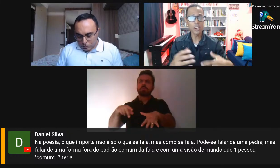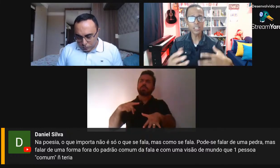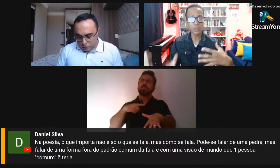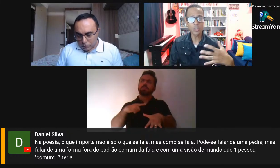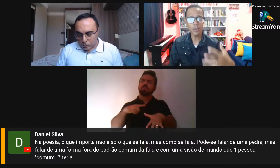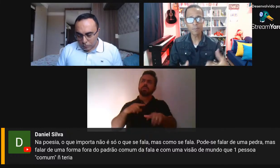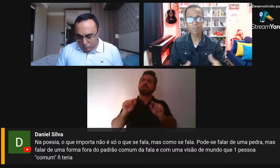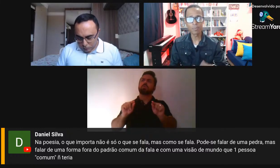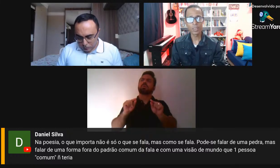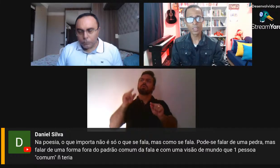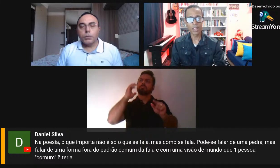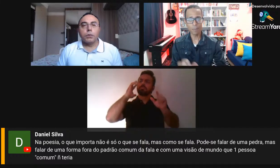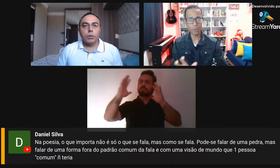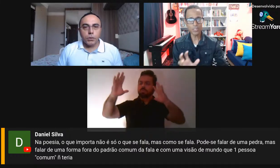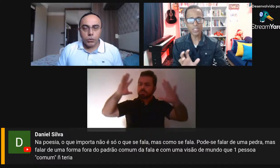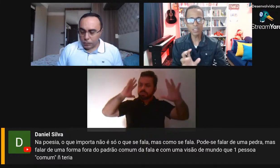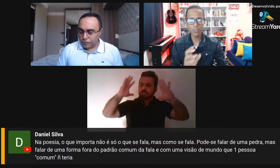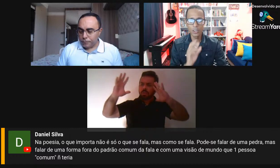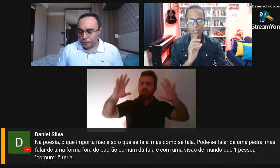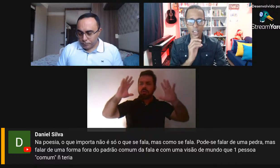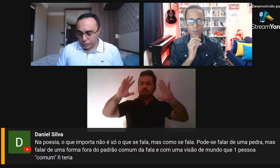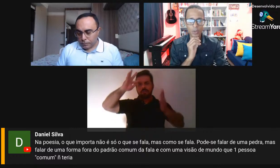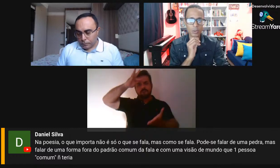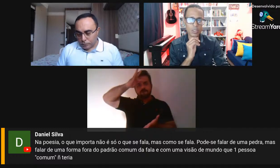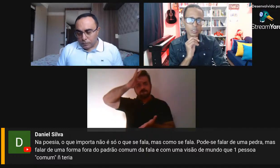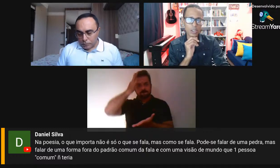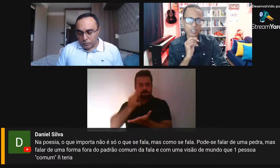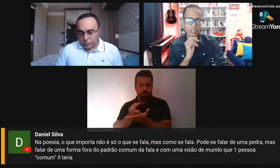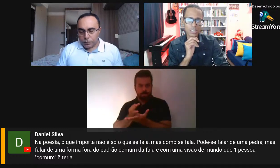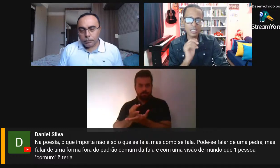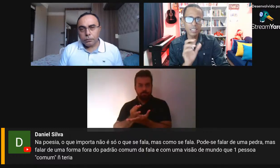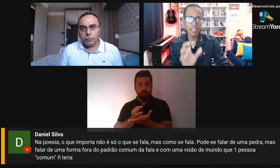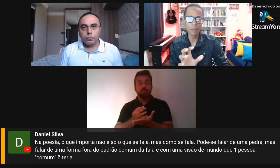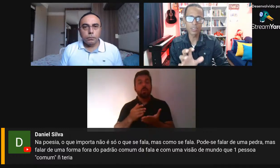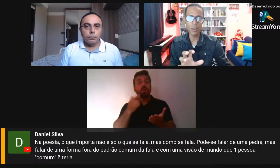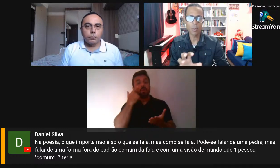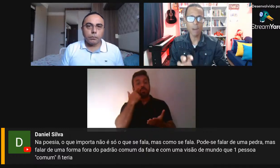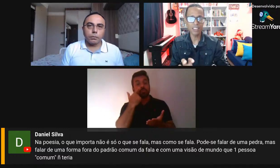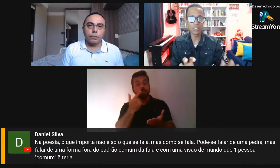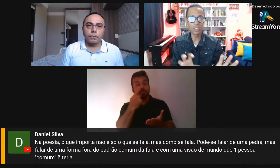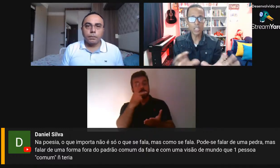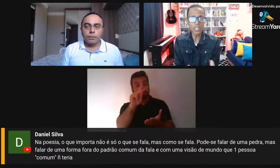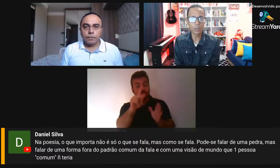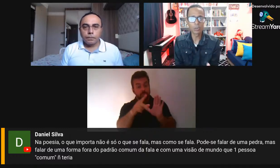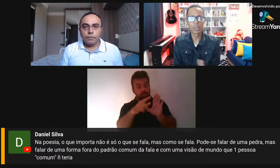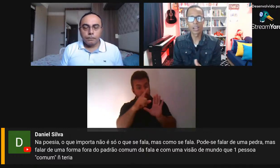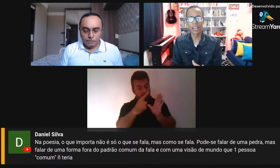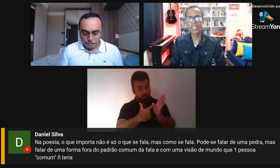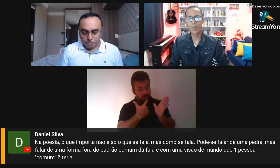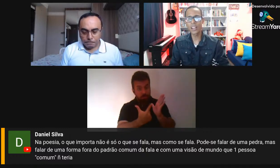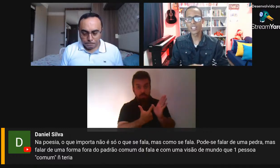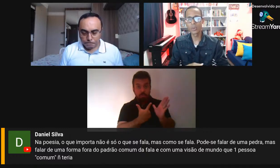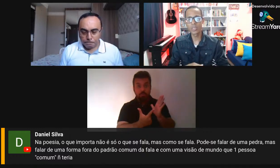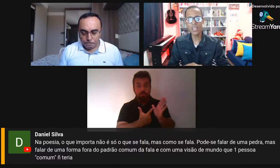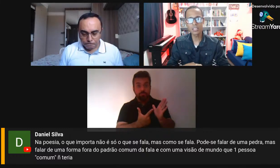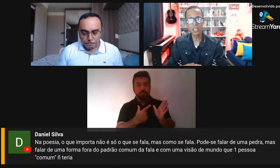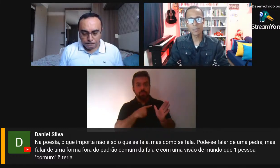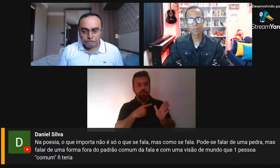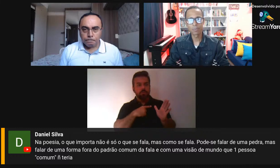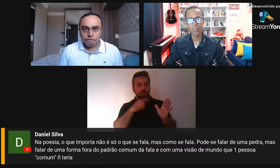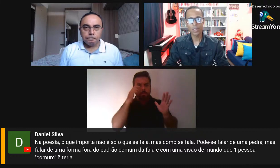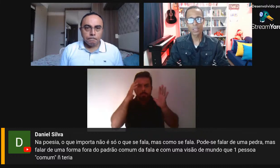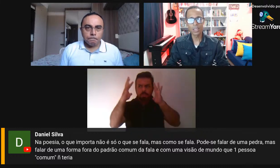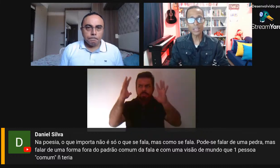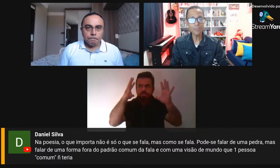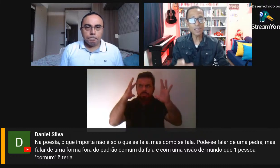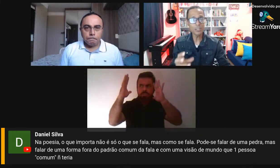medita no Cristo, né? É possível, Rogério, quando nós entendemos, com base no título, a linguagem da ausência,